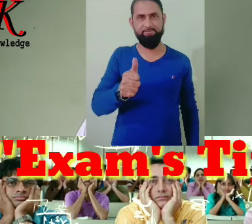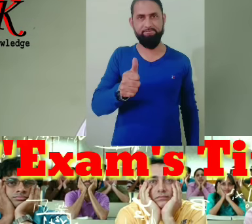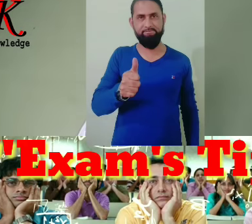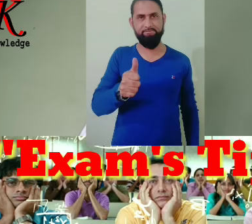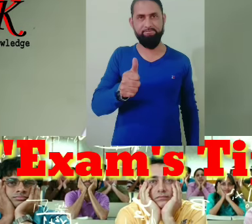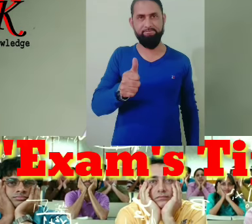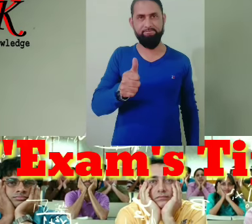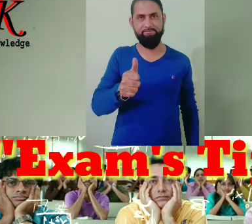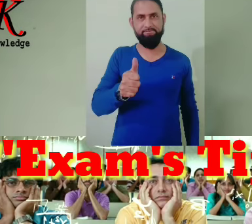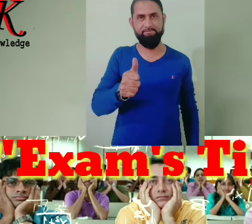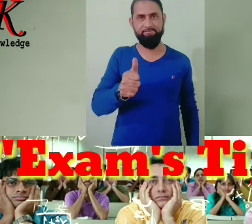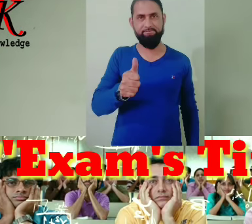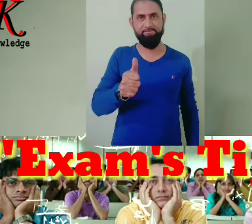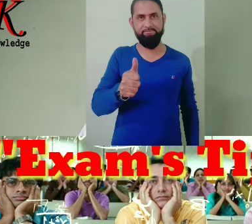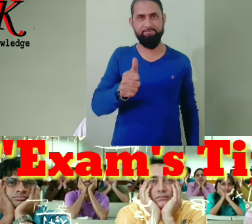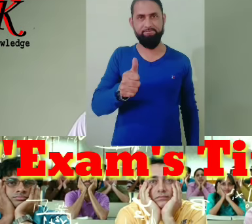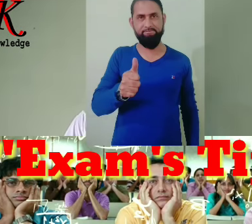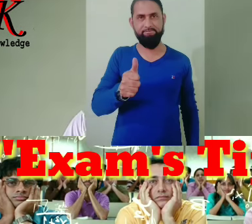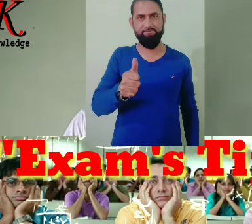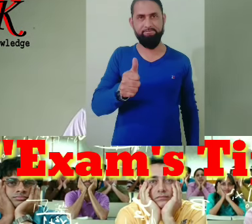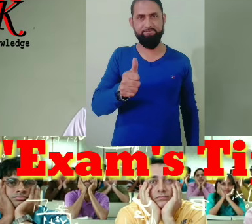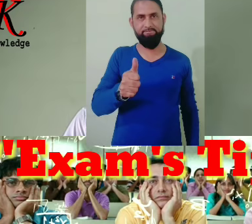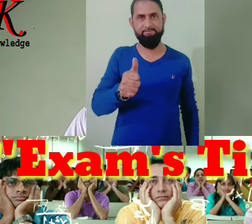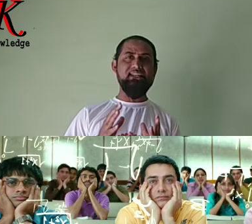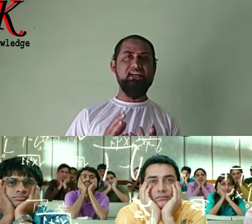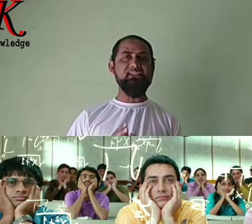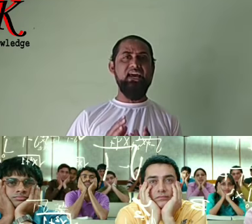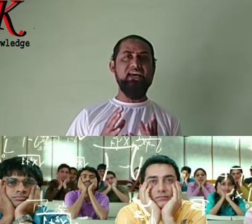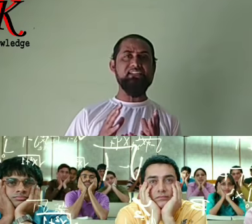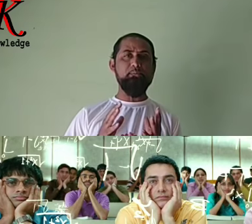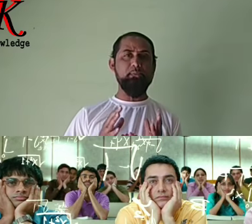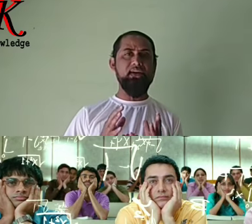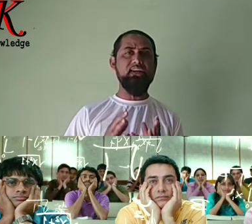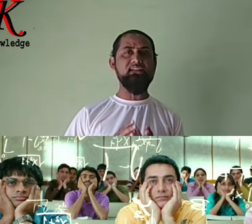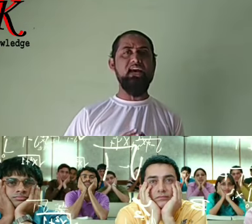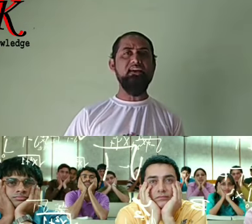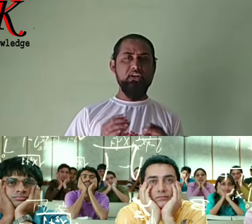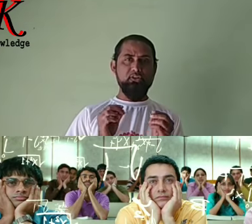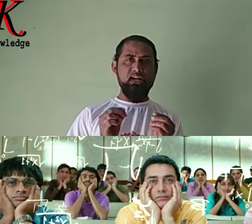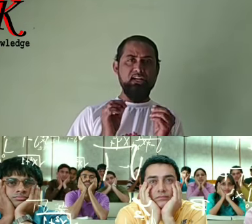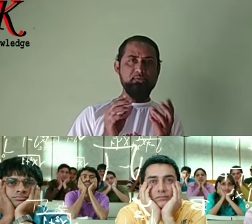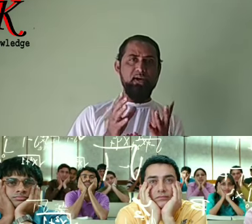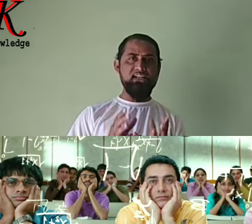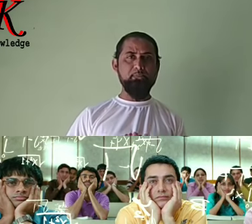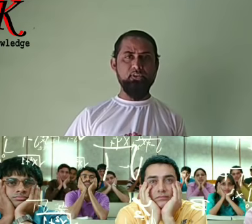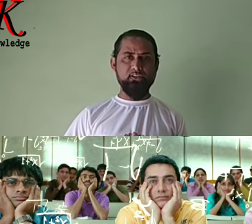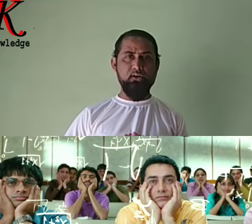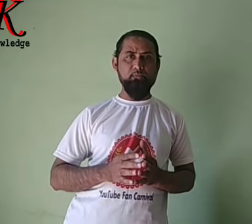दोस्तों बहुत से बच्चे परिशान हैं कि एक्जाम्स में कैसे रिखा जाए कैसे प्रिपेर किया जाए तो चन्द टिप्स मैं आज आपको देखता हूँ